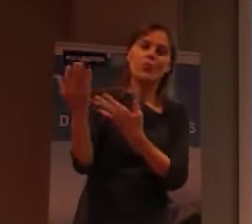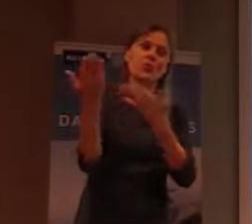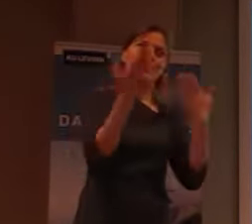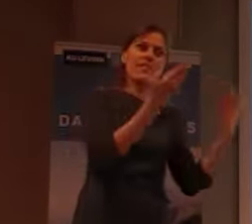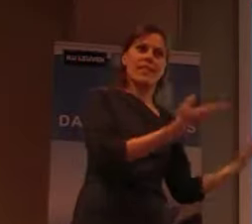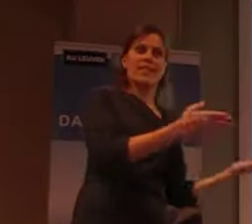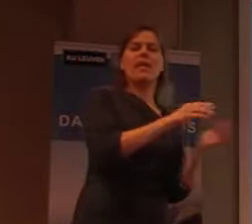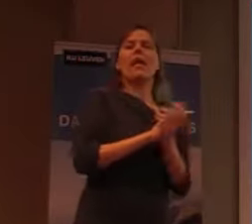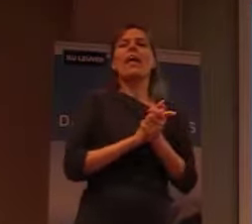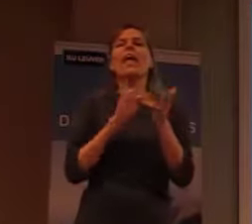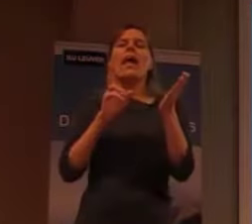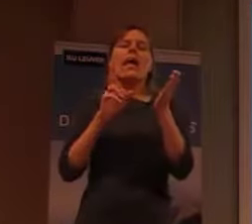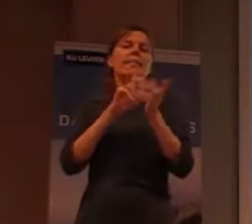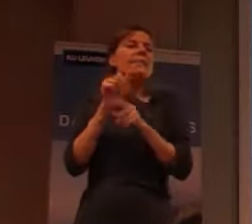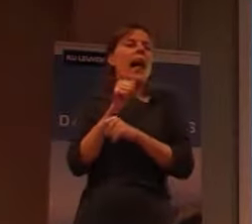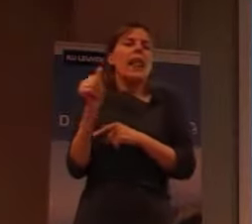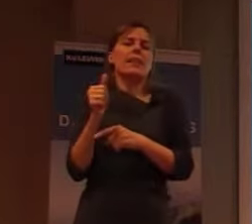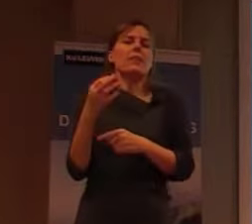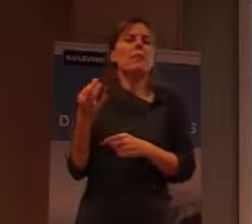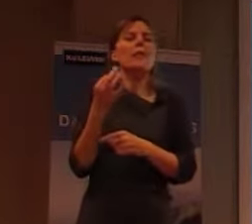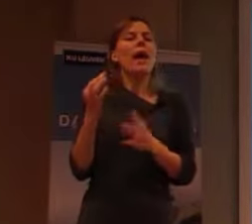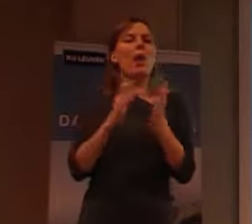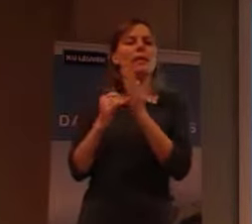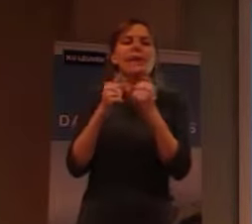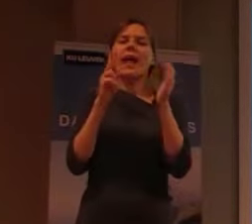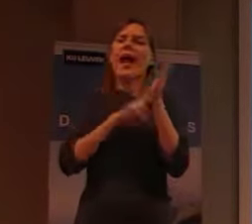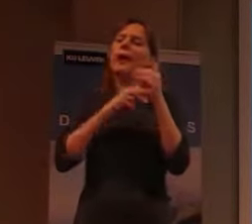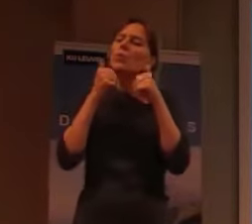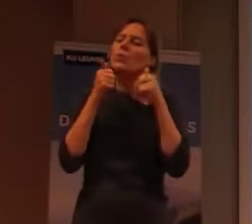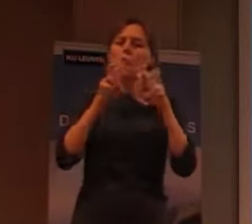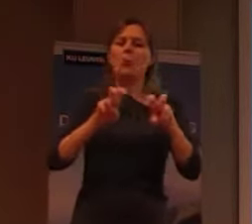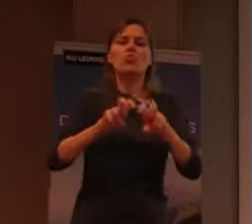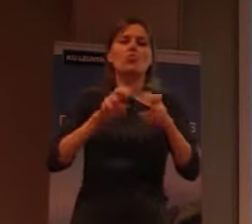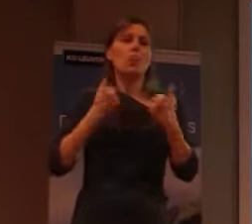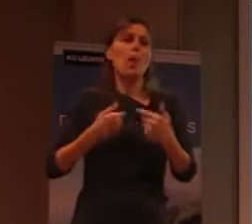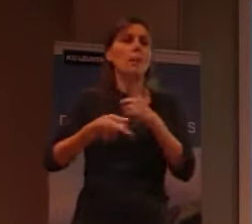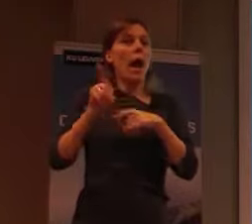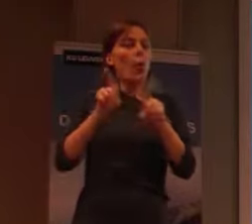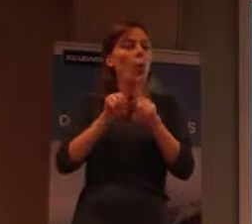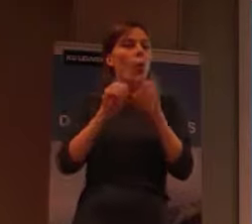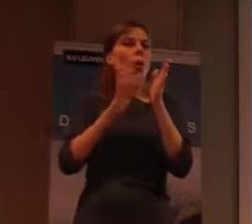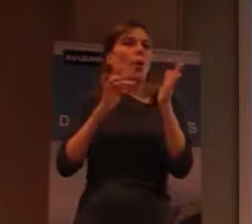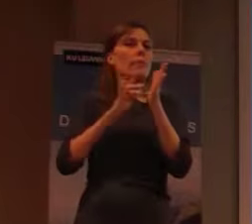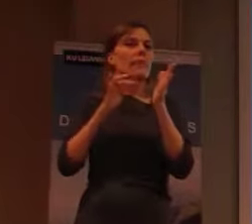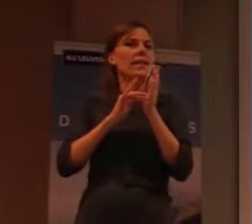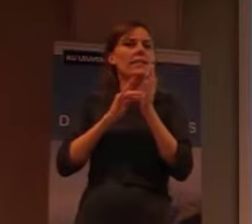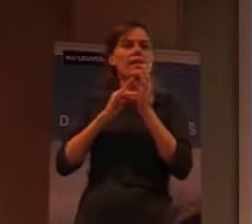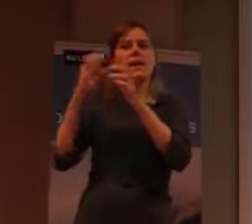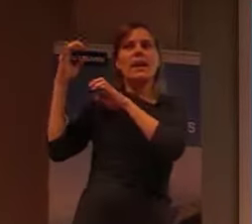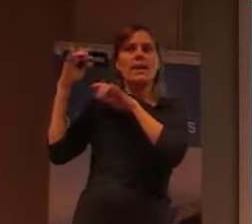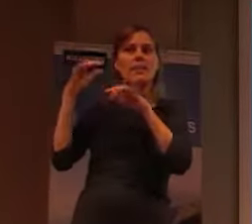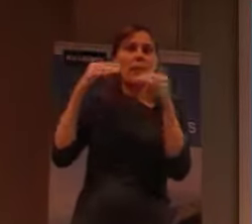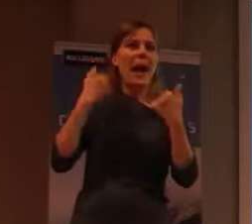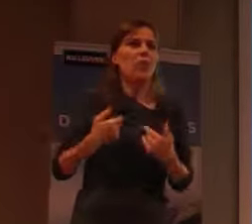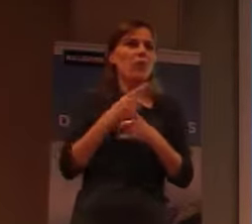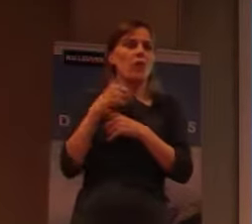onderzoeker is, maar ook omdat, en dat is niet onbelangrijk, hij een van de inspiratoren is geweest voor de oplichting van het Damianfonds.